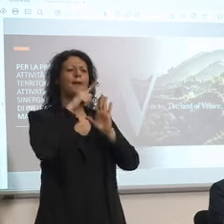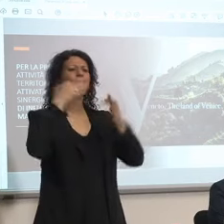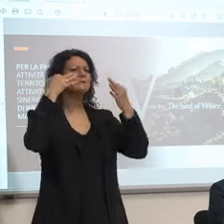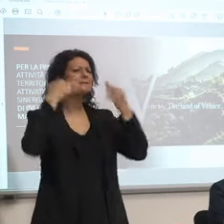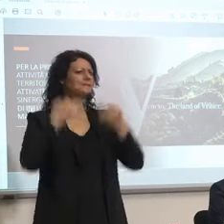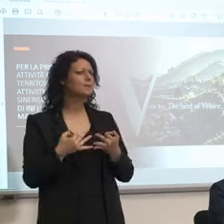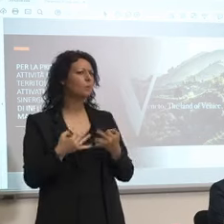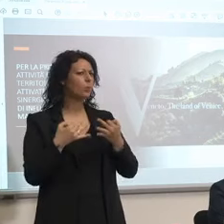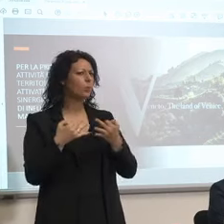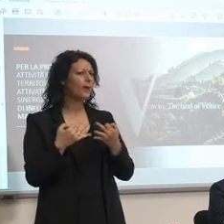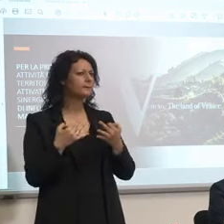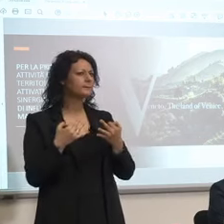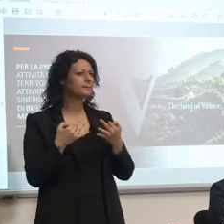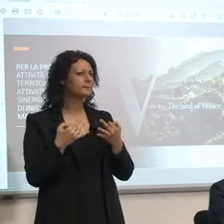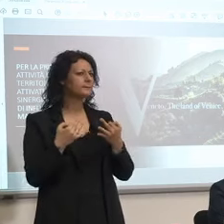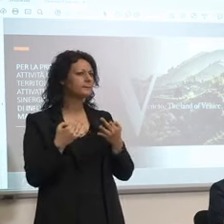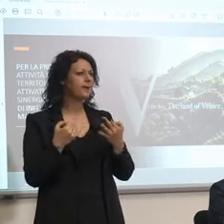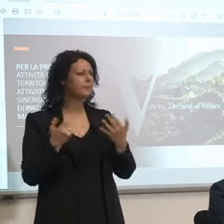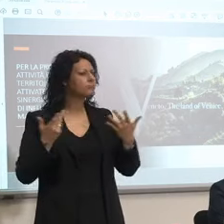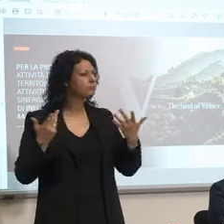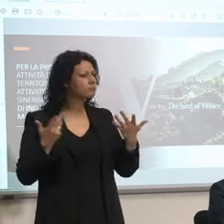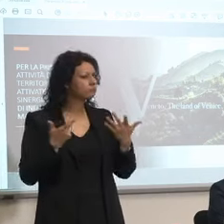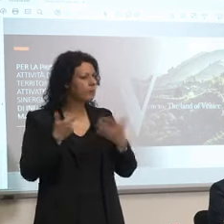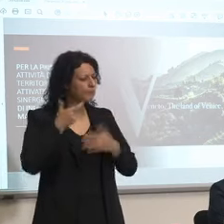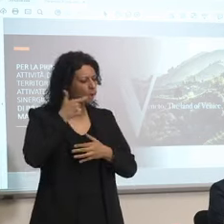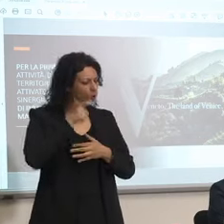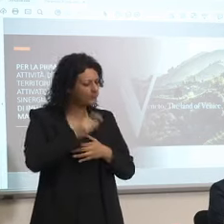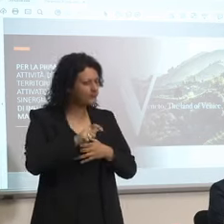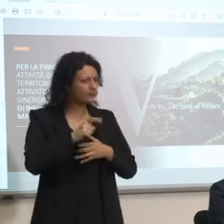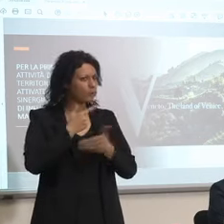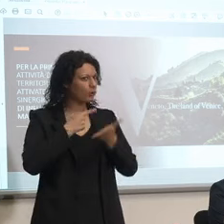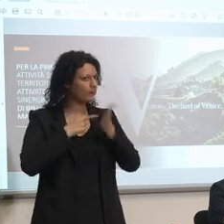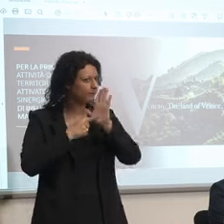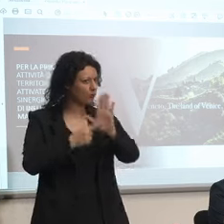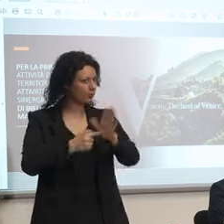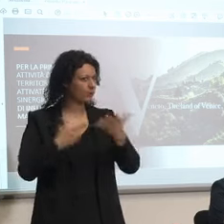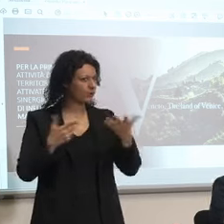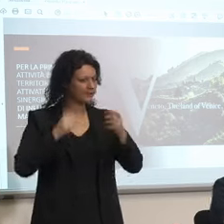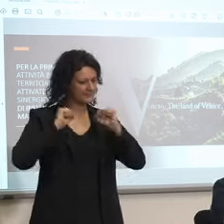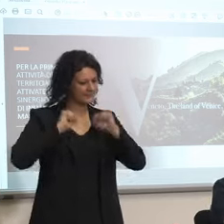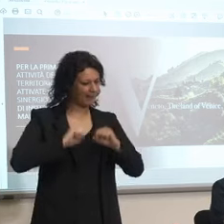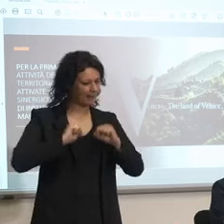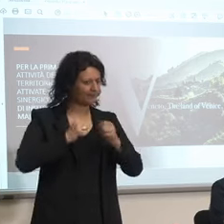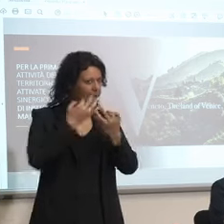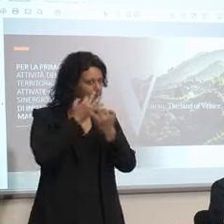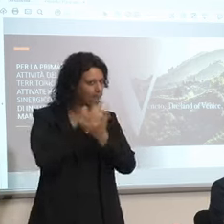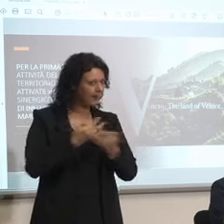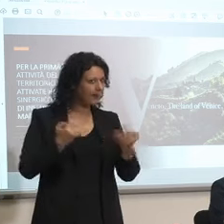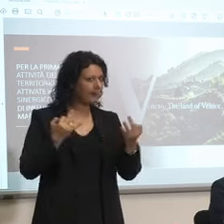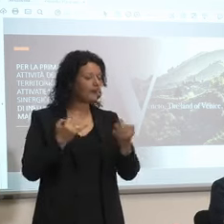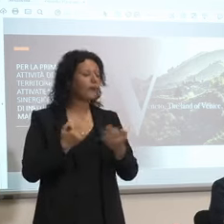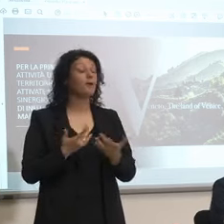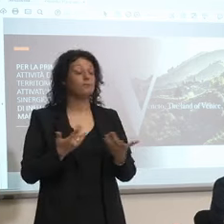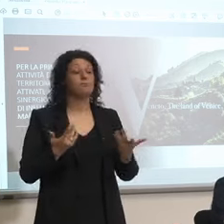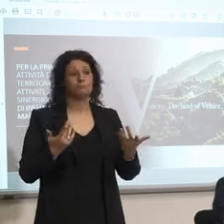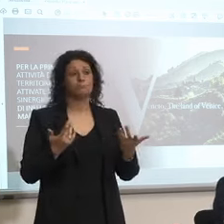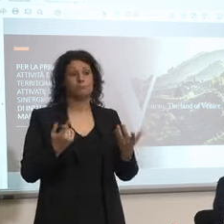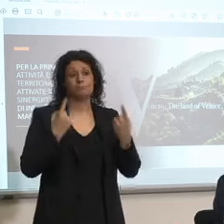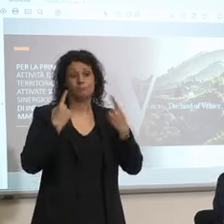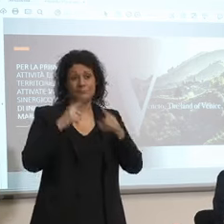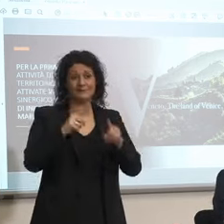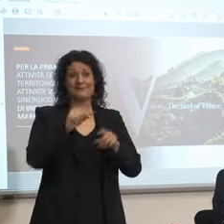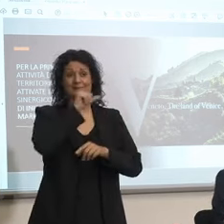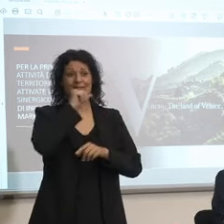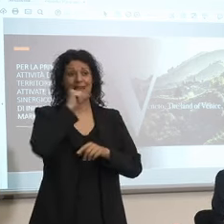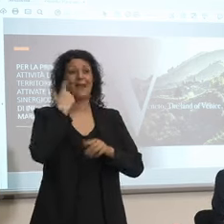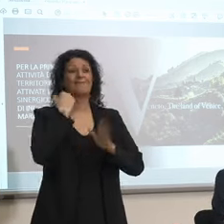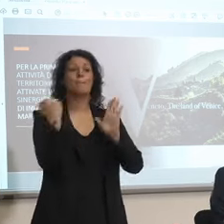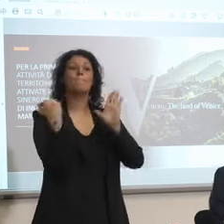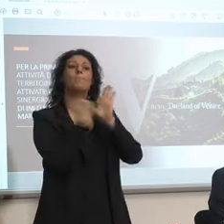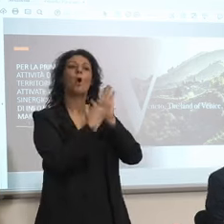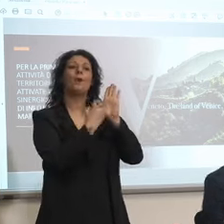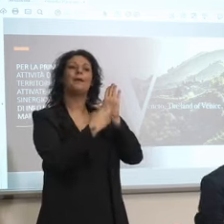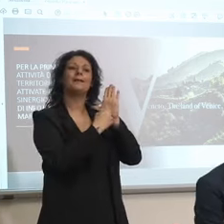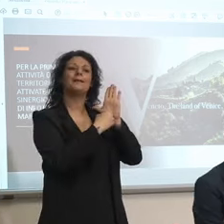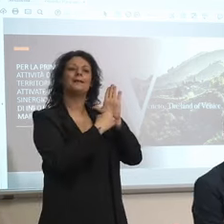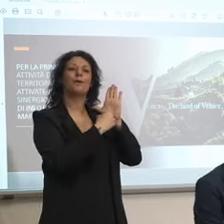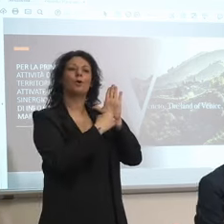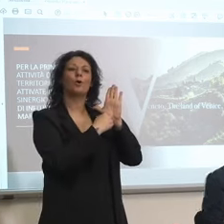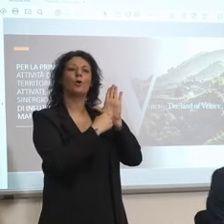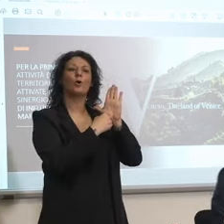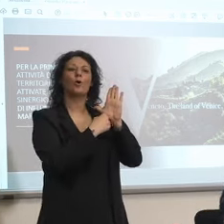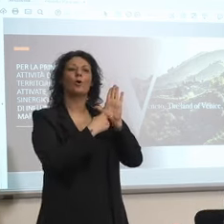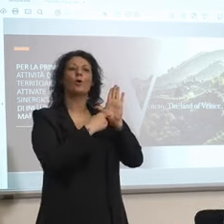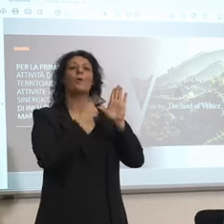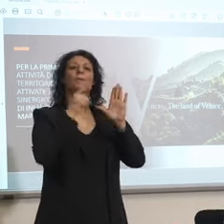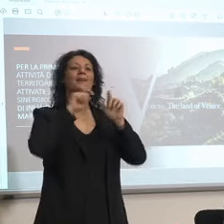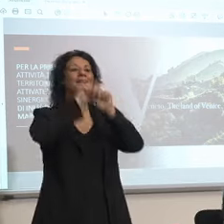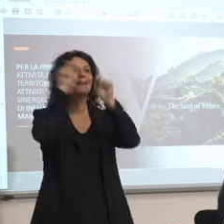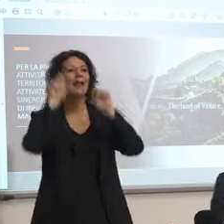è per comunicare esatto già a livello internazionale ci riconoscono questo